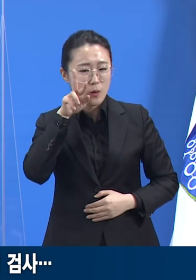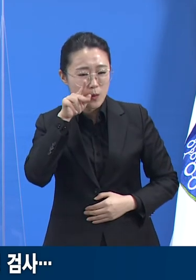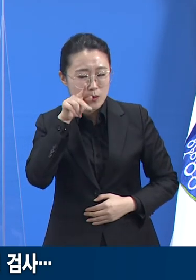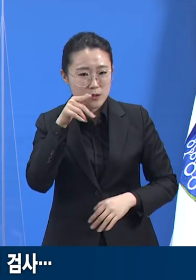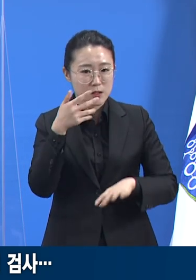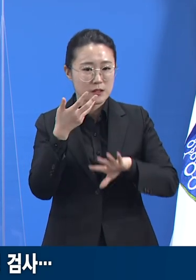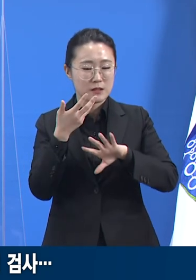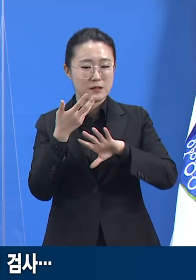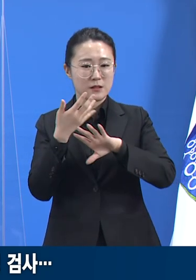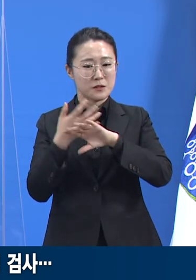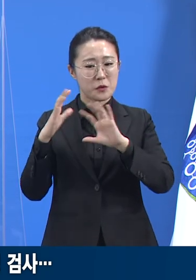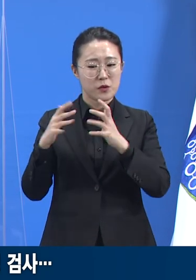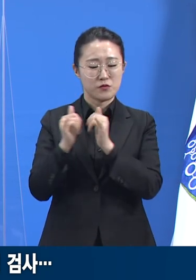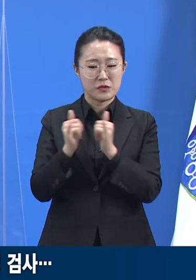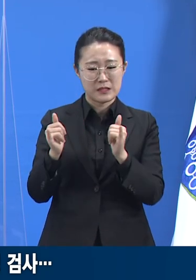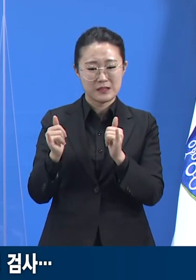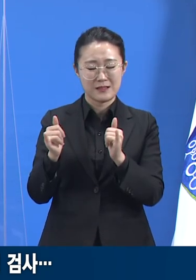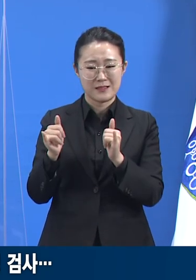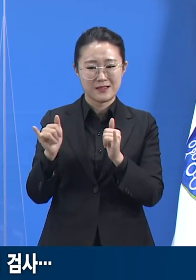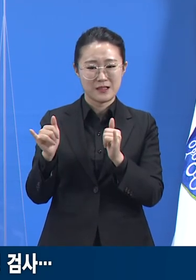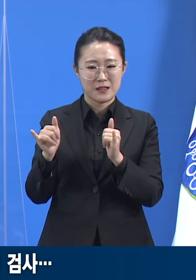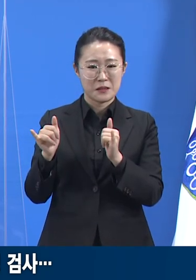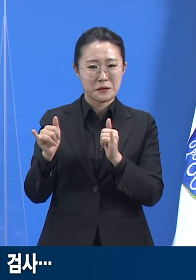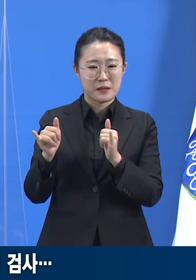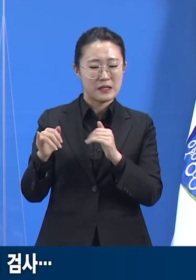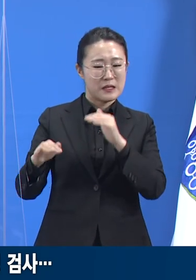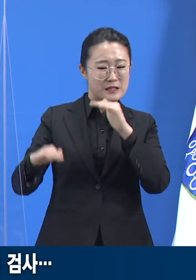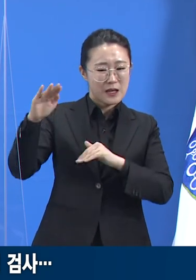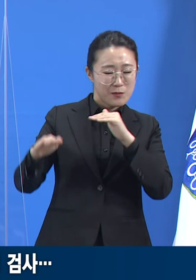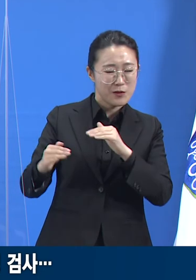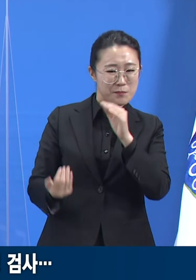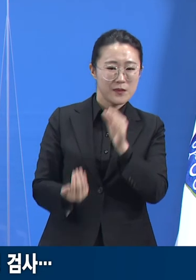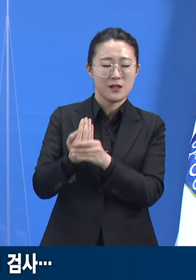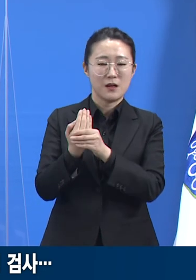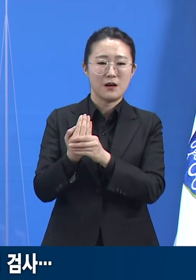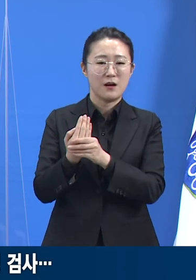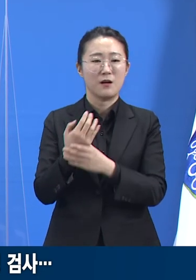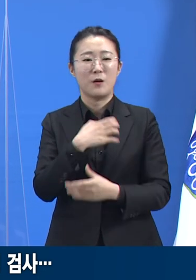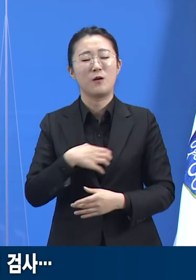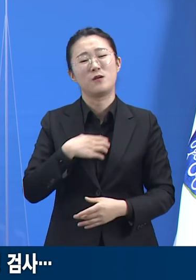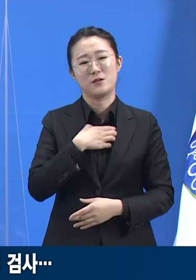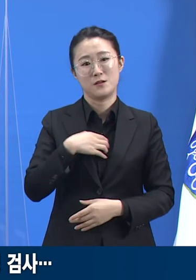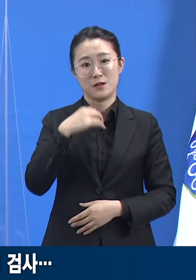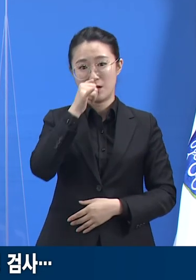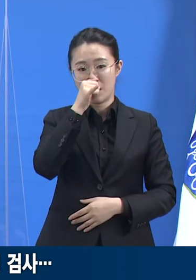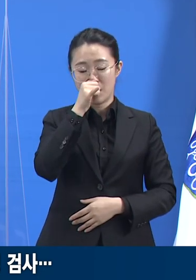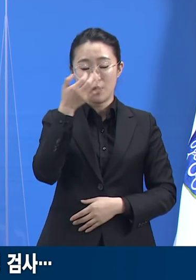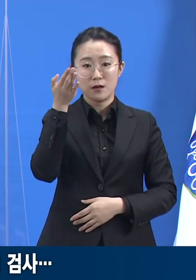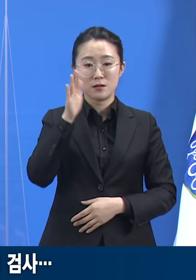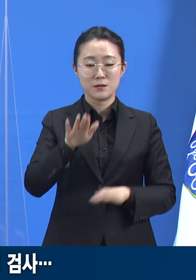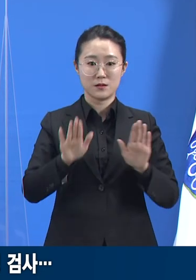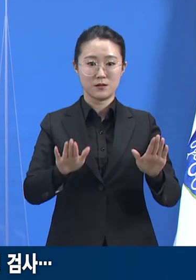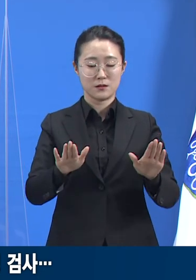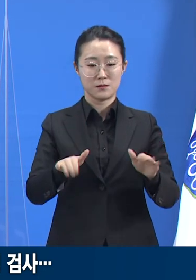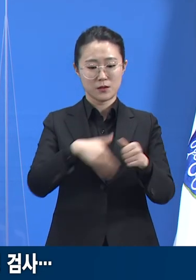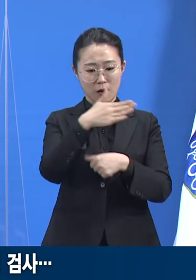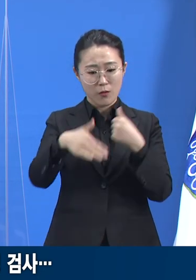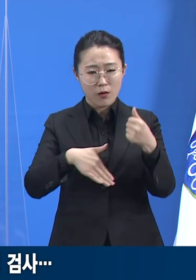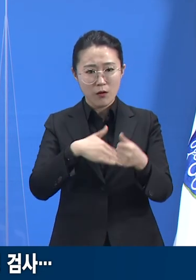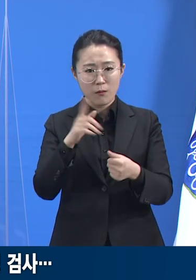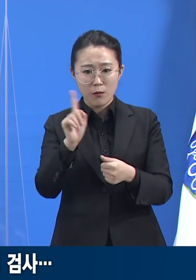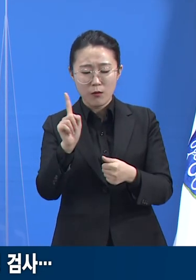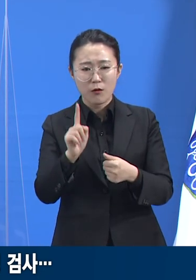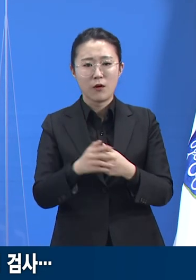심히 염려되었습니다. 그럼에도 불구하고 지금 시점은 행정적 조치가 불가피한 상황이라는